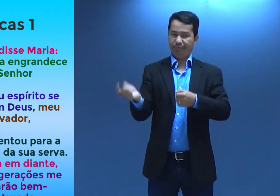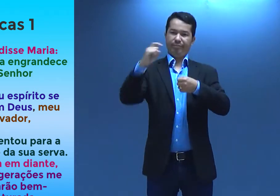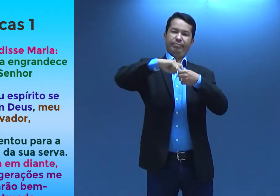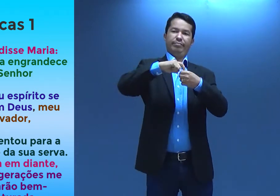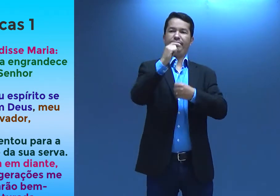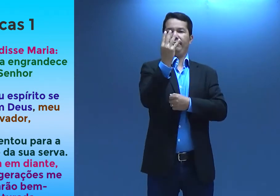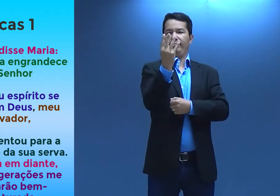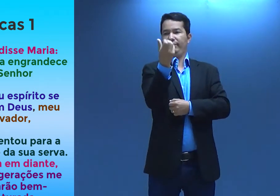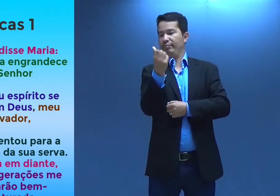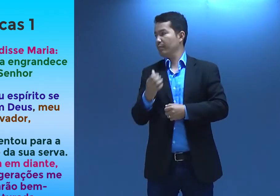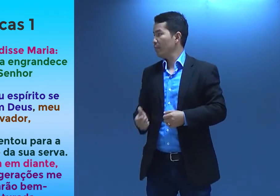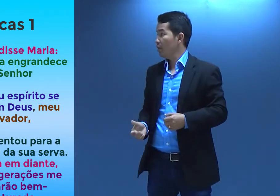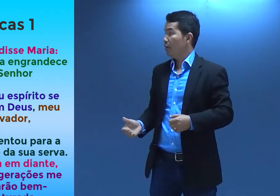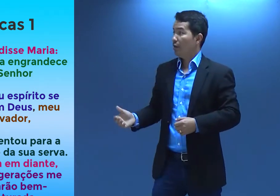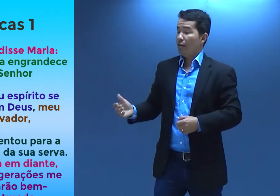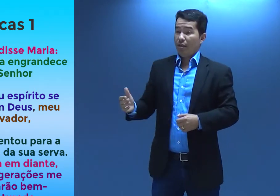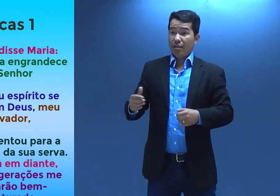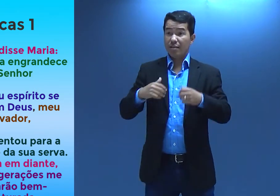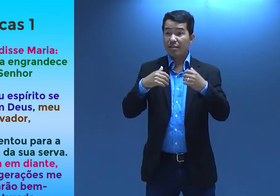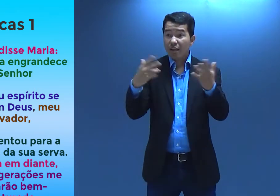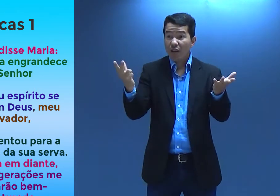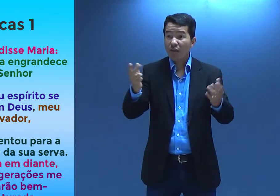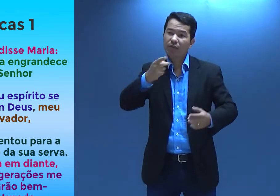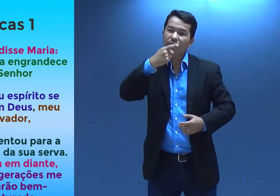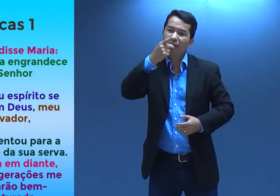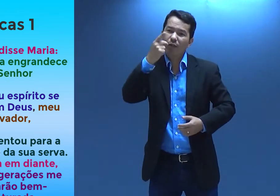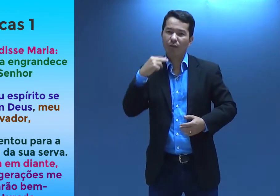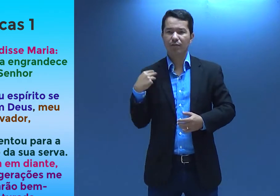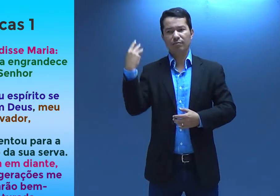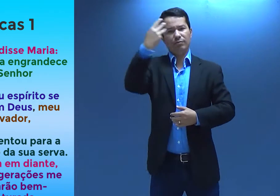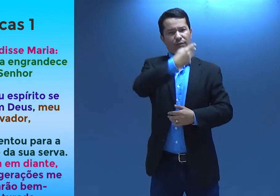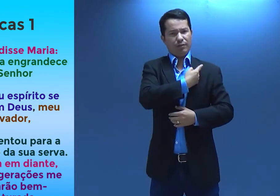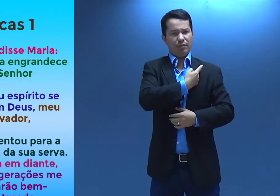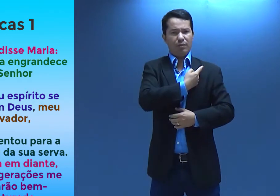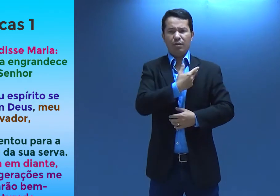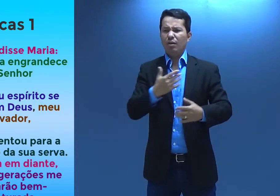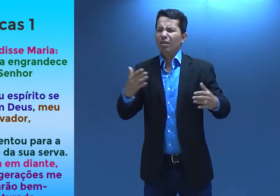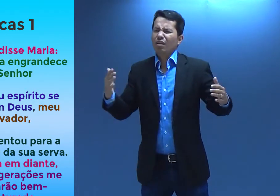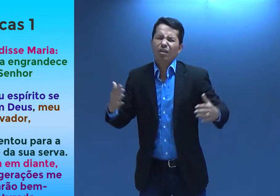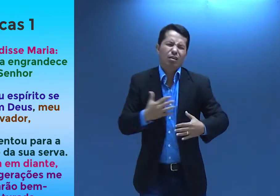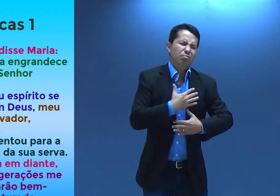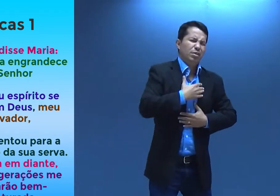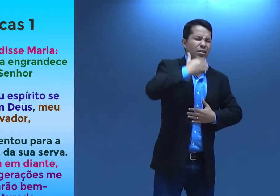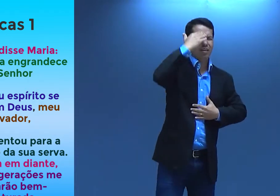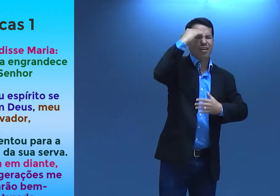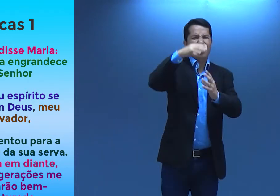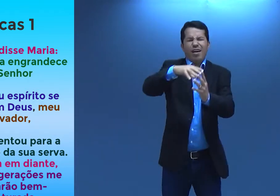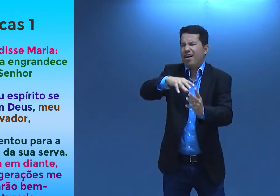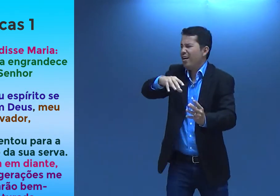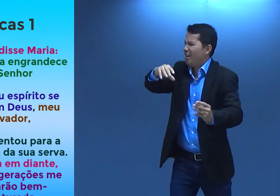Então, voltar aqui no 46. Então, disse Maria, a minha alma